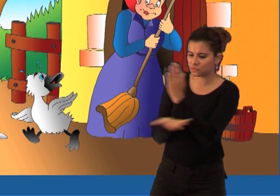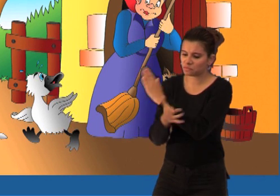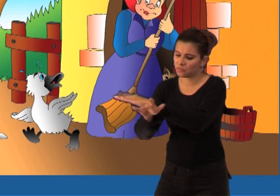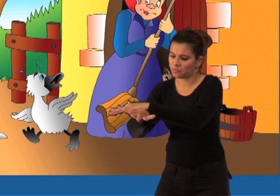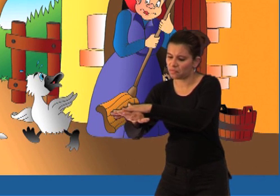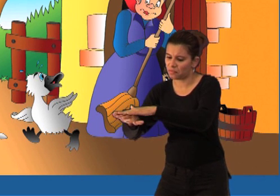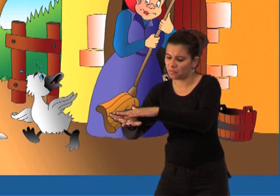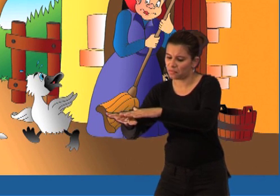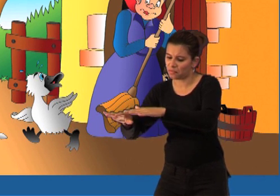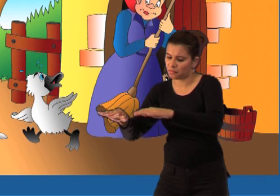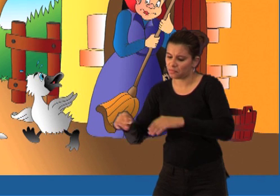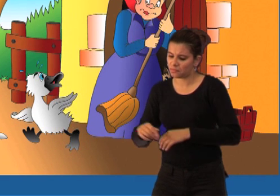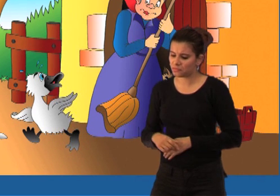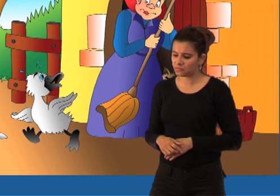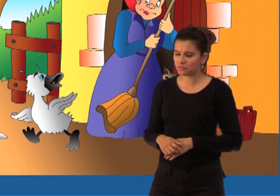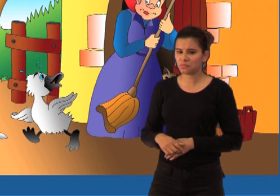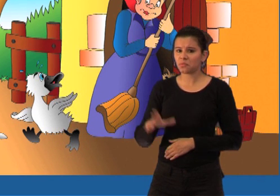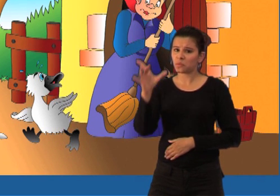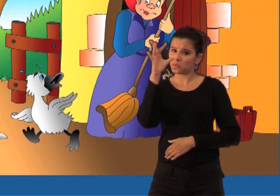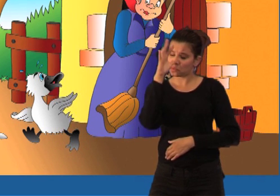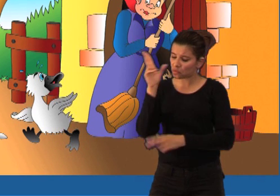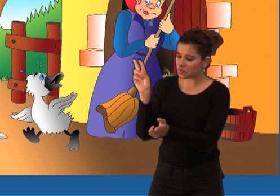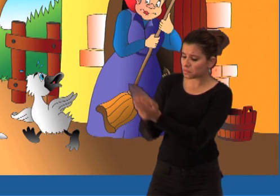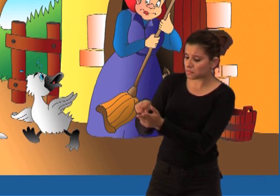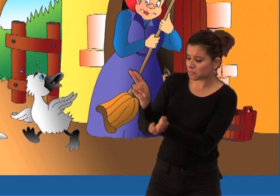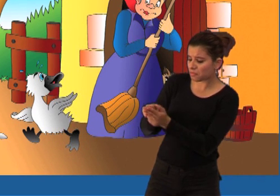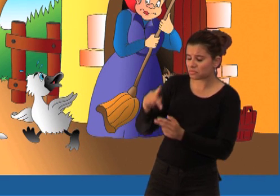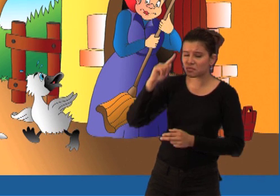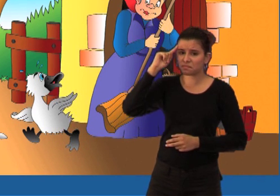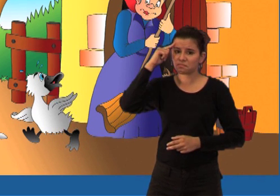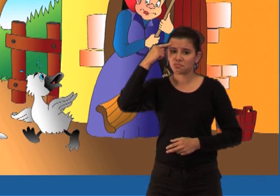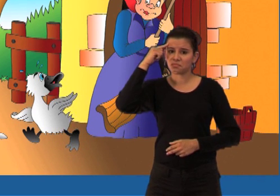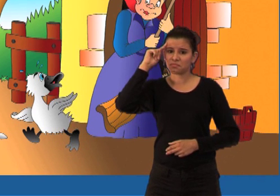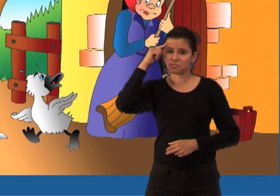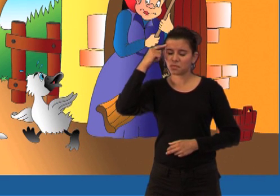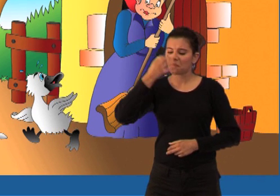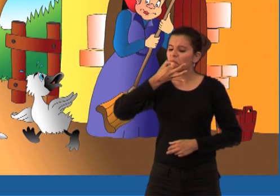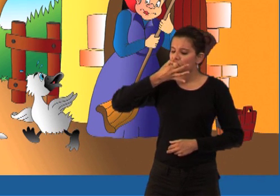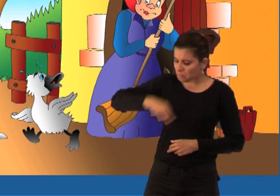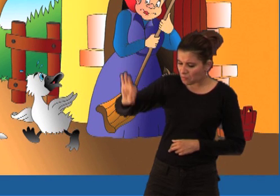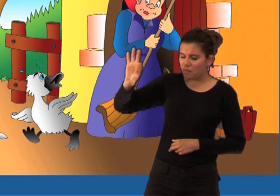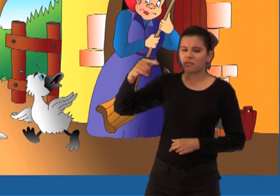Bolje je živjeti sam nego s onima koji te ne vole, mislilo je pače.